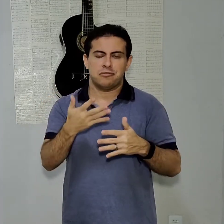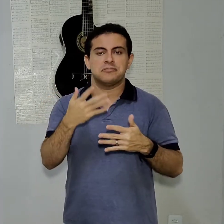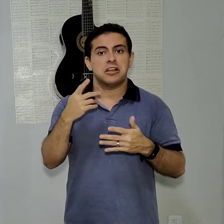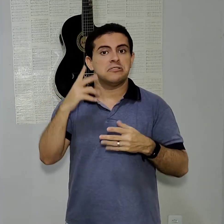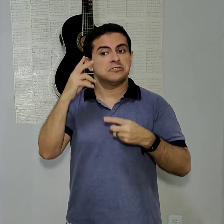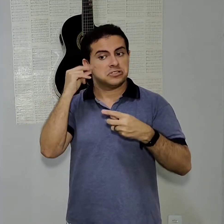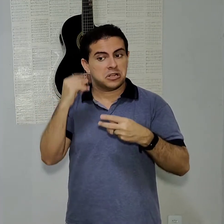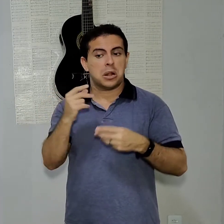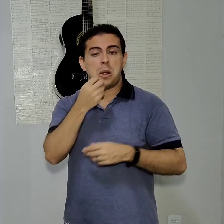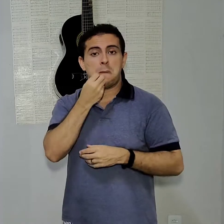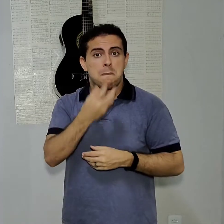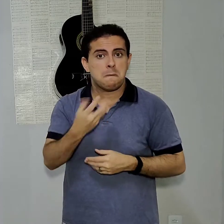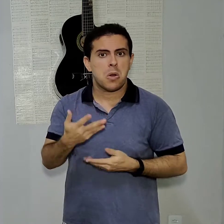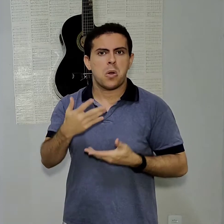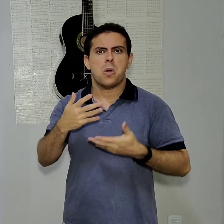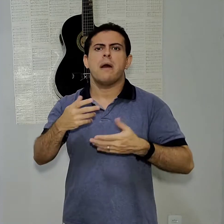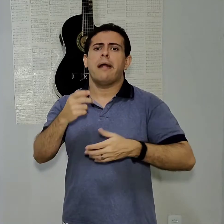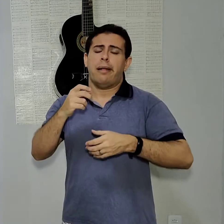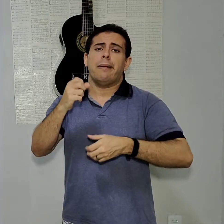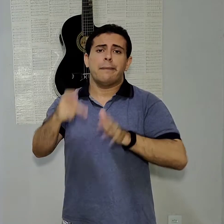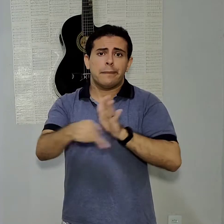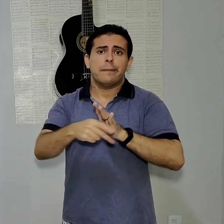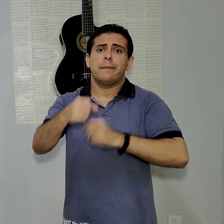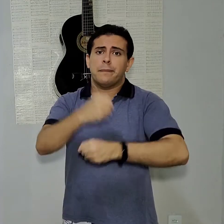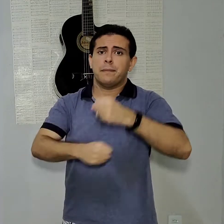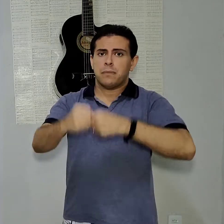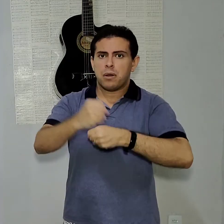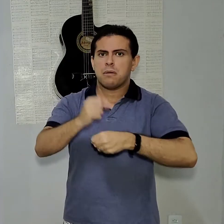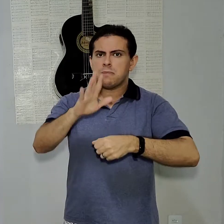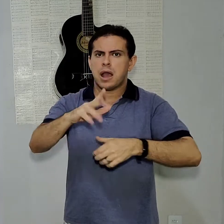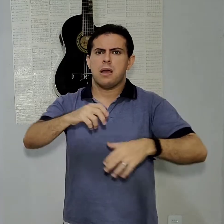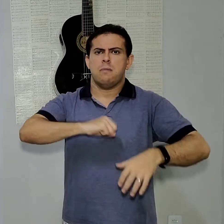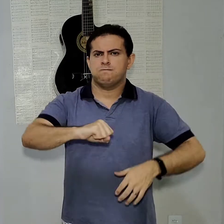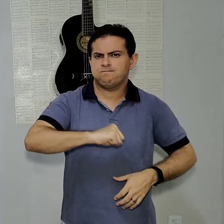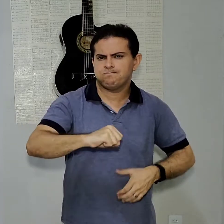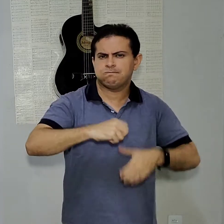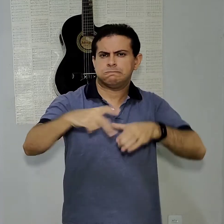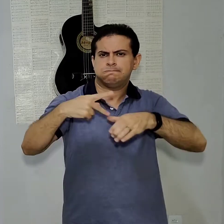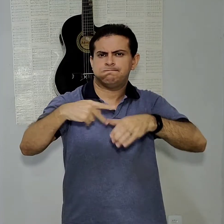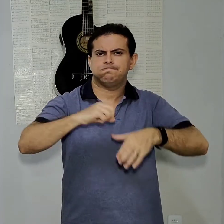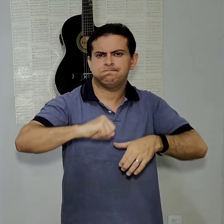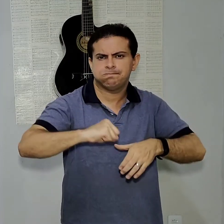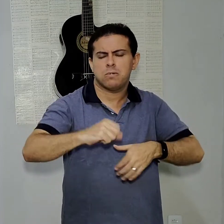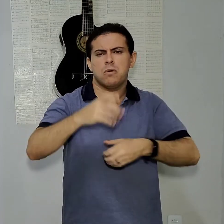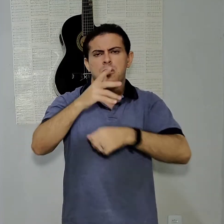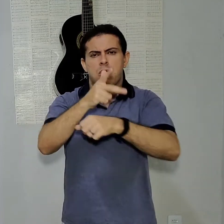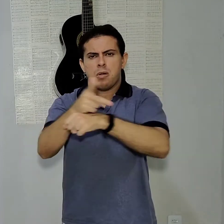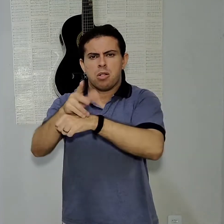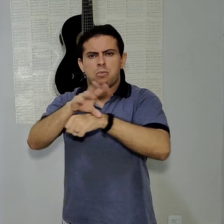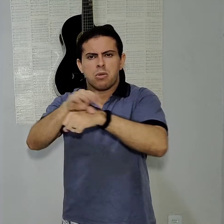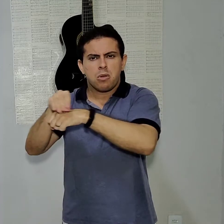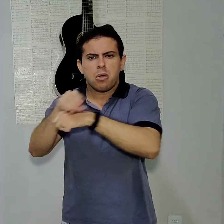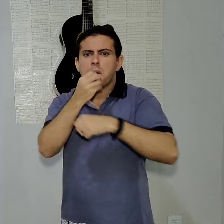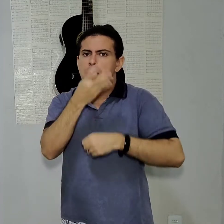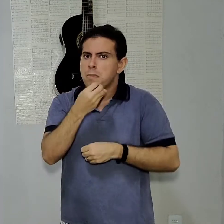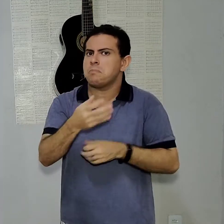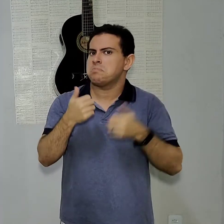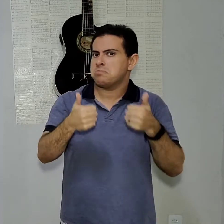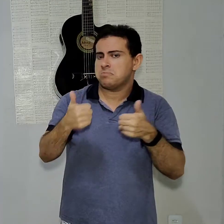São do ano passado, mas que são bem potentes. Boas câmeras. Realmente são muito bons. Alguns talvez estejam